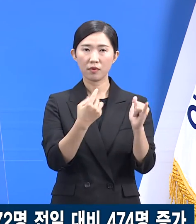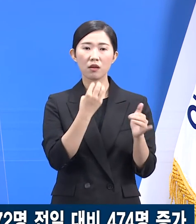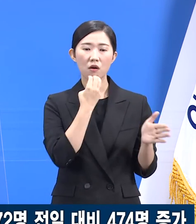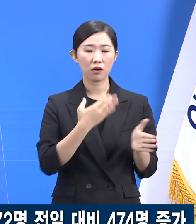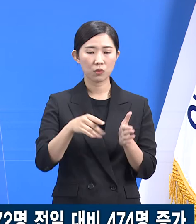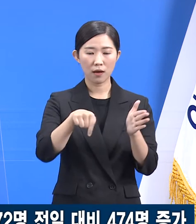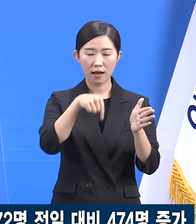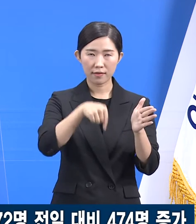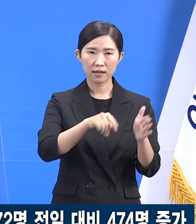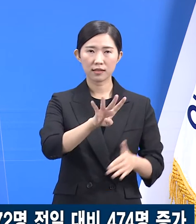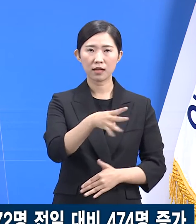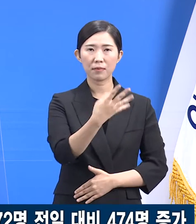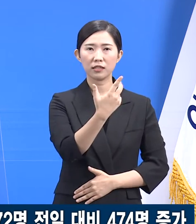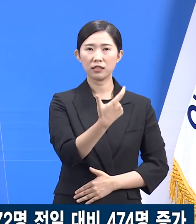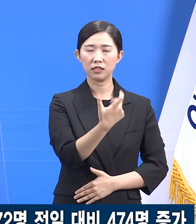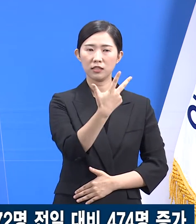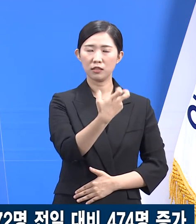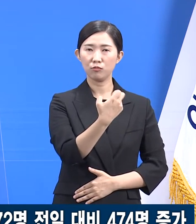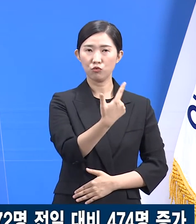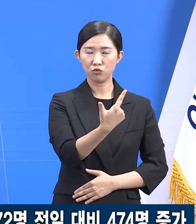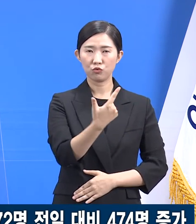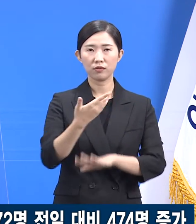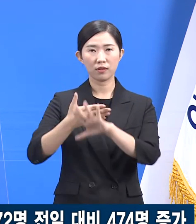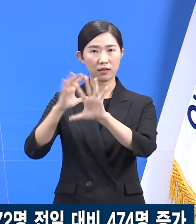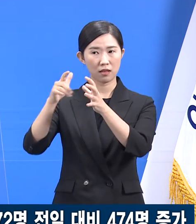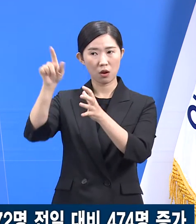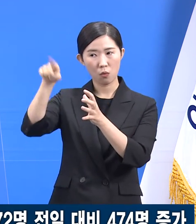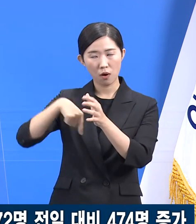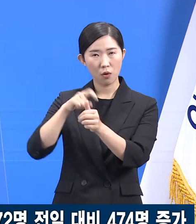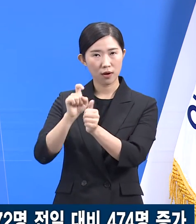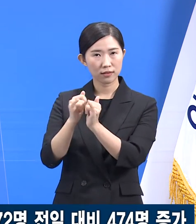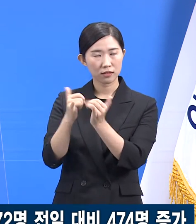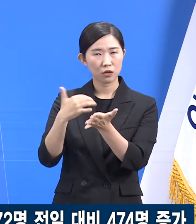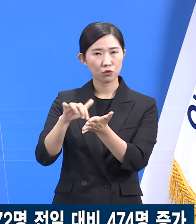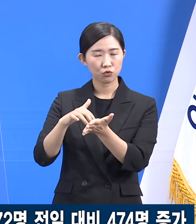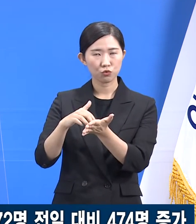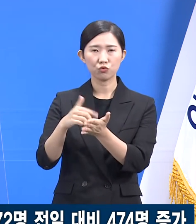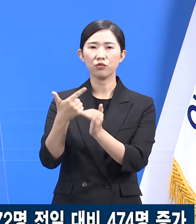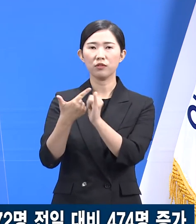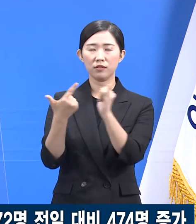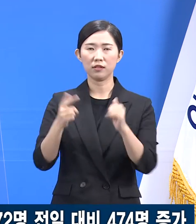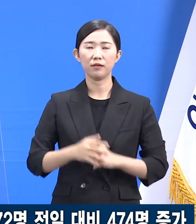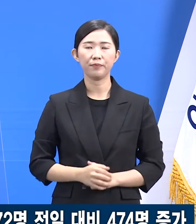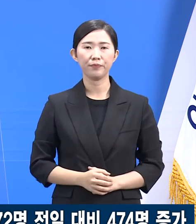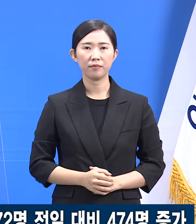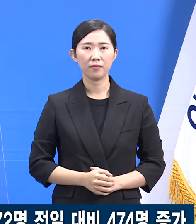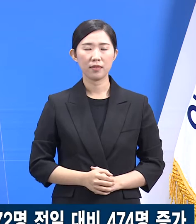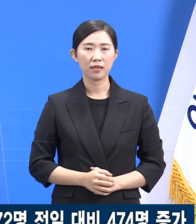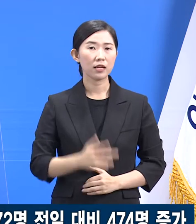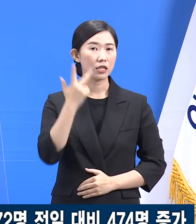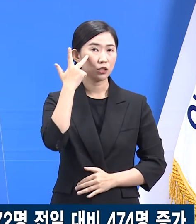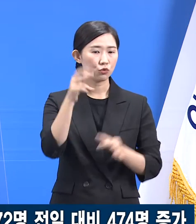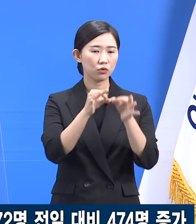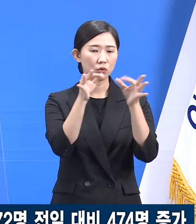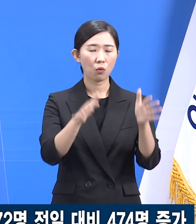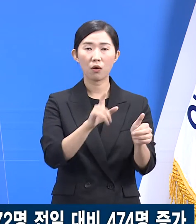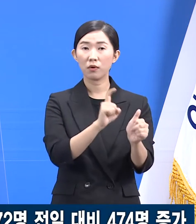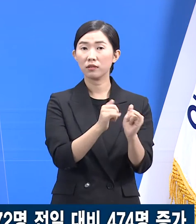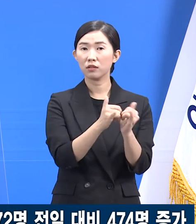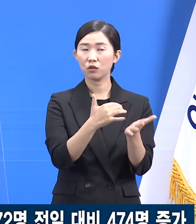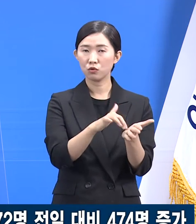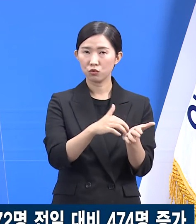469명이며 해외 유입이 5명입니다. 15일부터 21일까지 한 주간 발생한 도내 확진자 수는